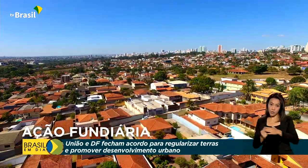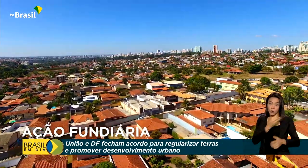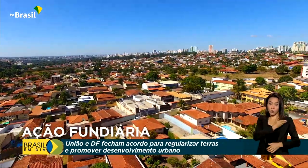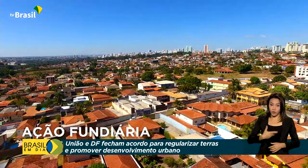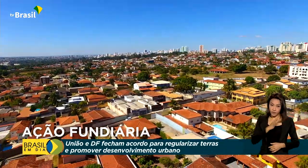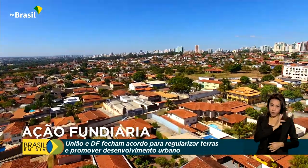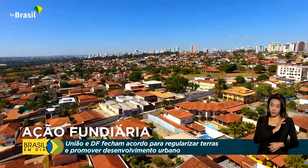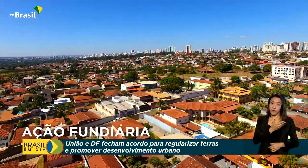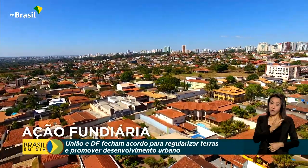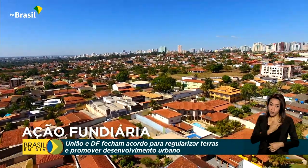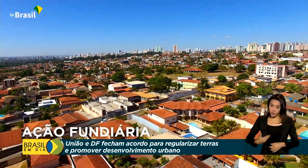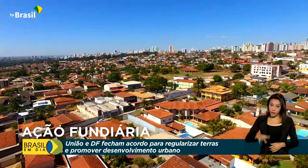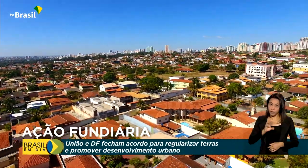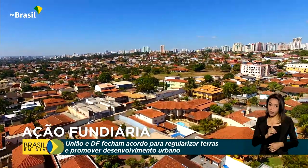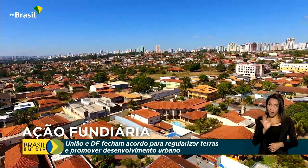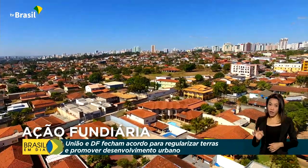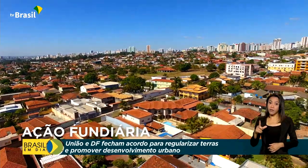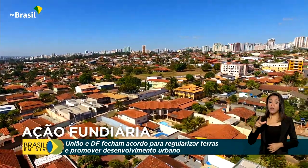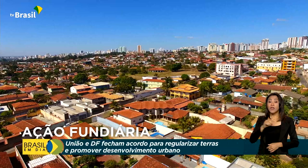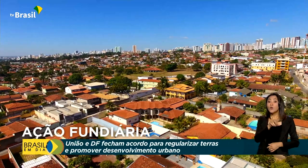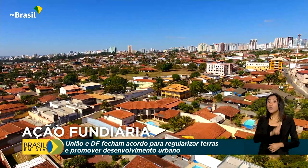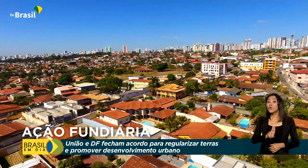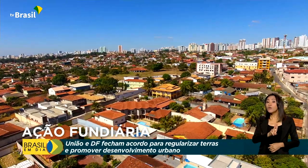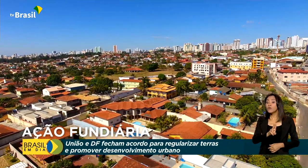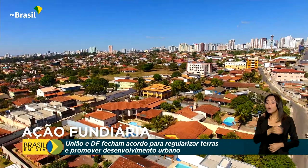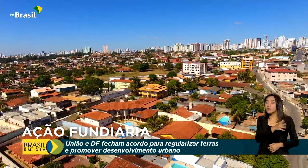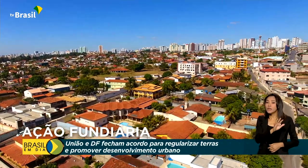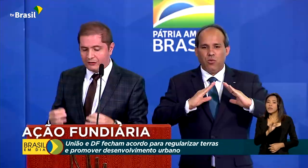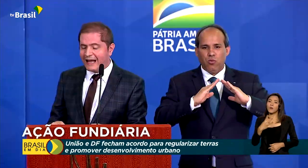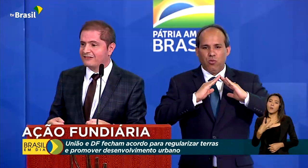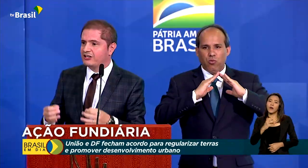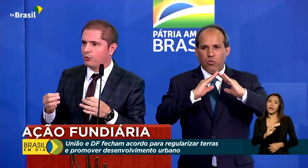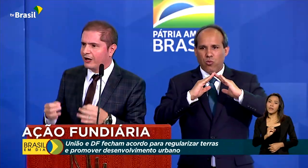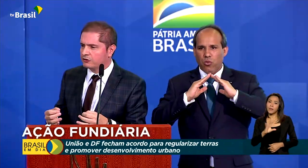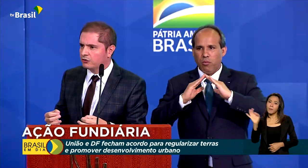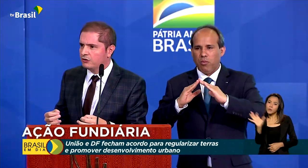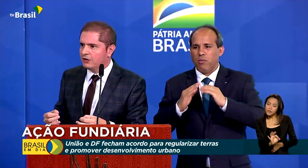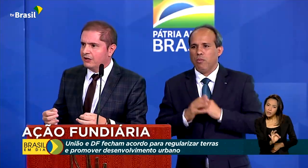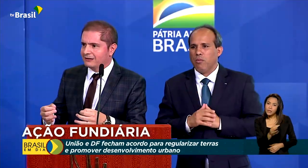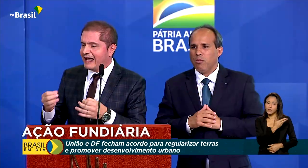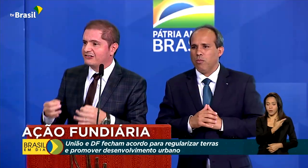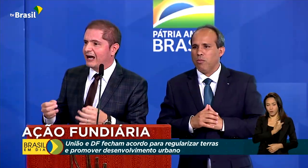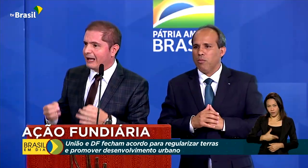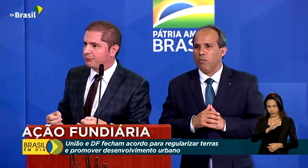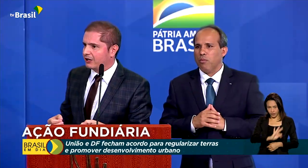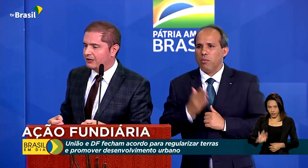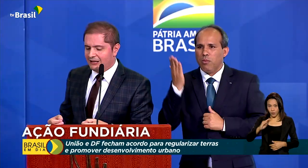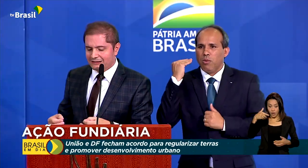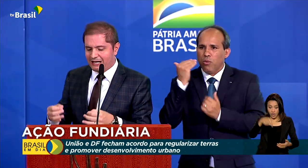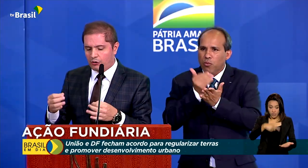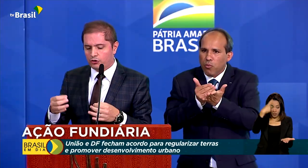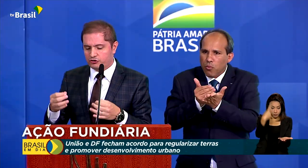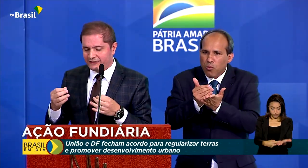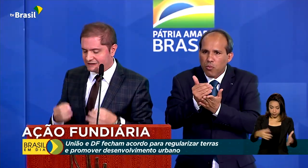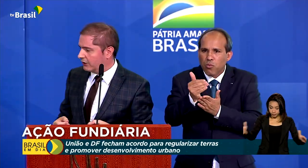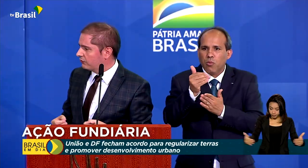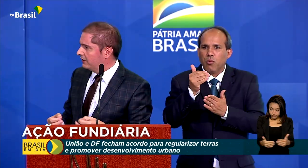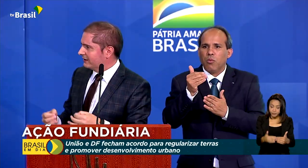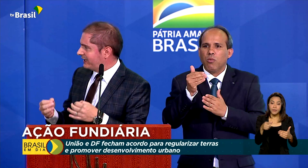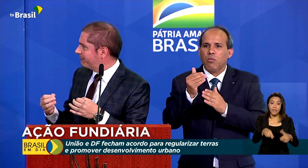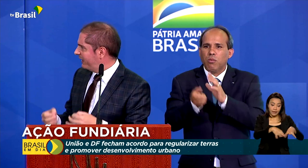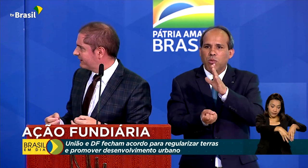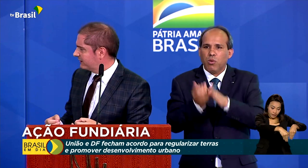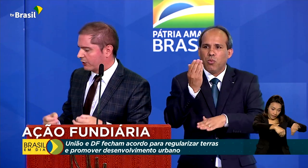União detém 49% do capital social. O acordo feito agora permitiu a transferência de